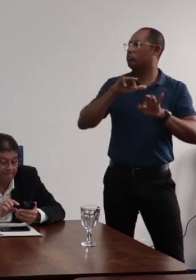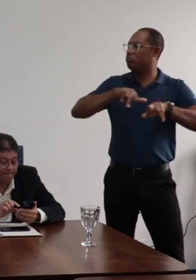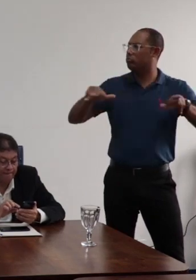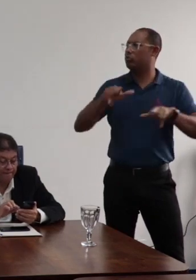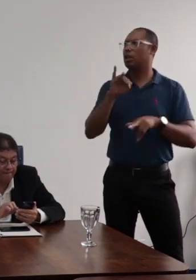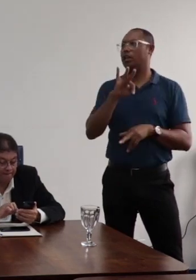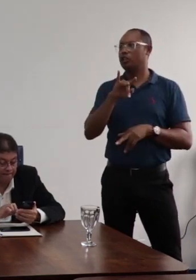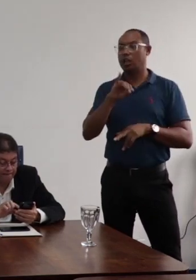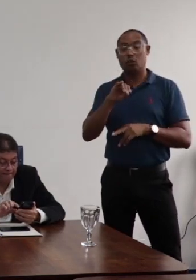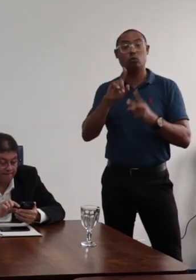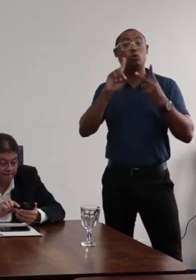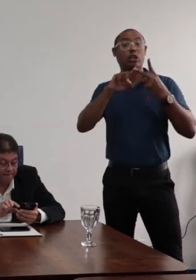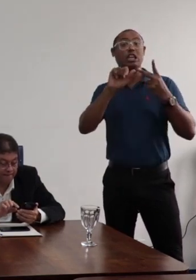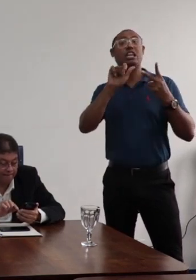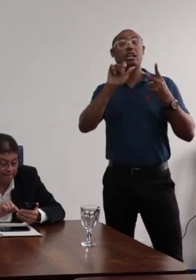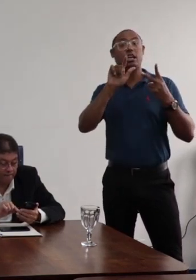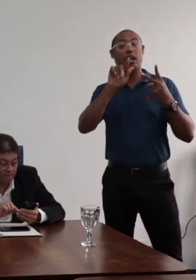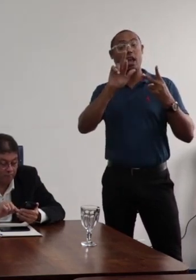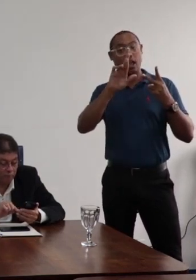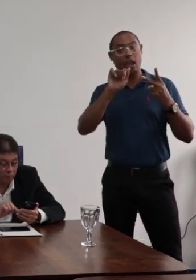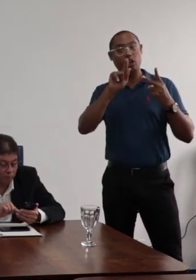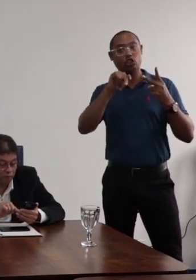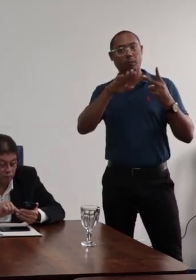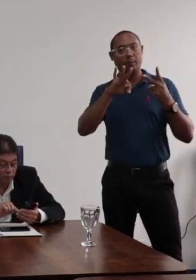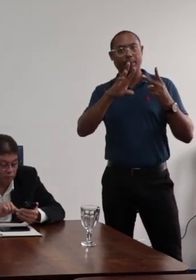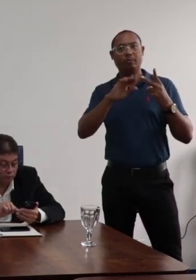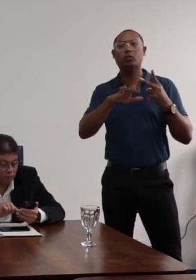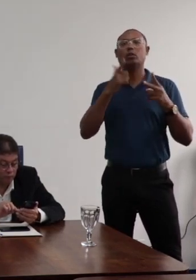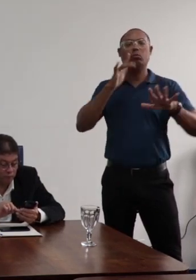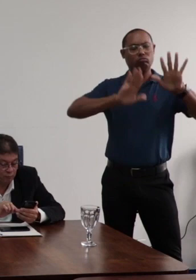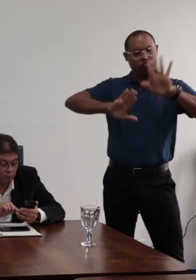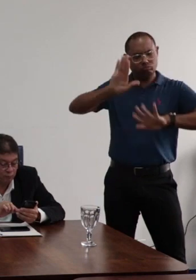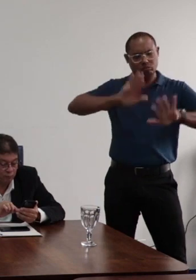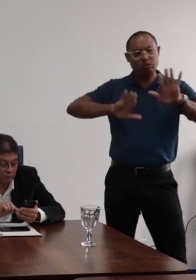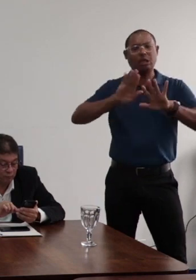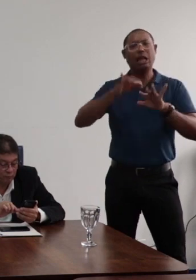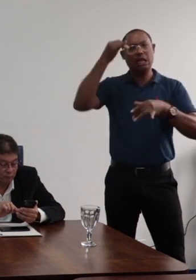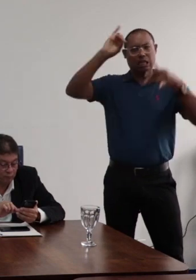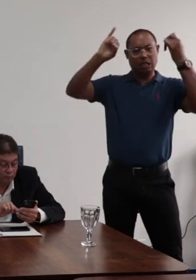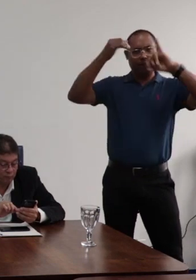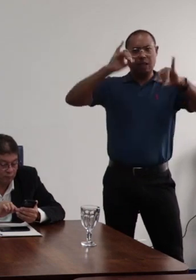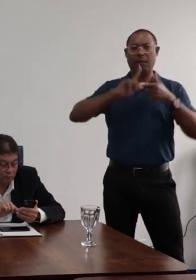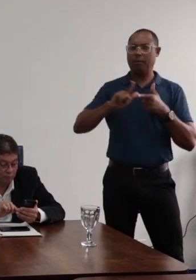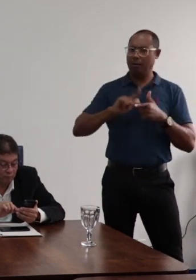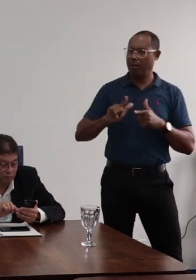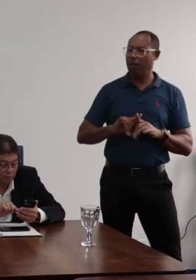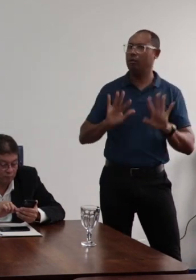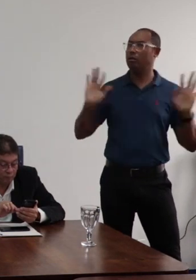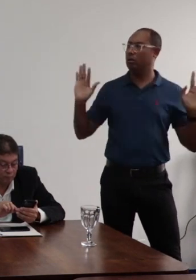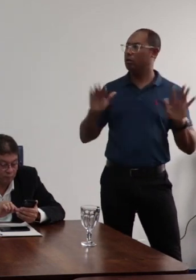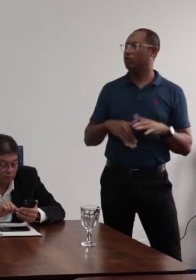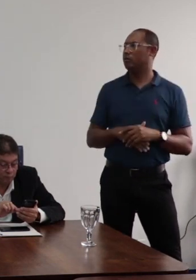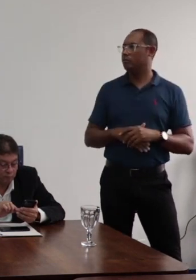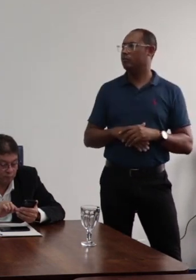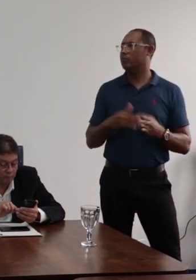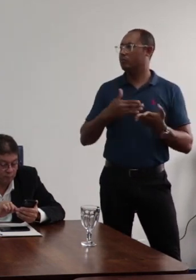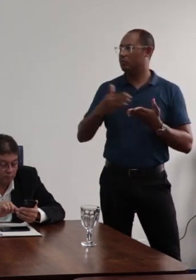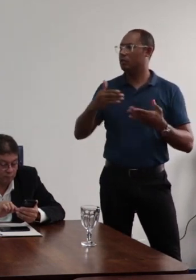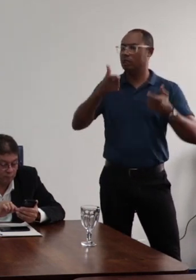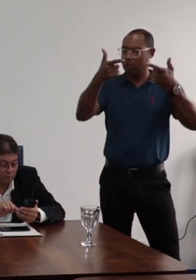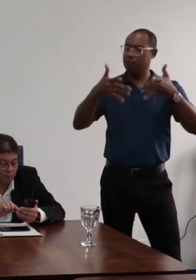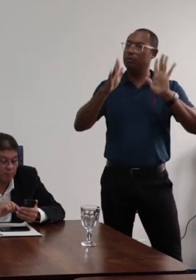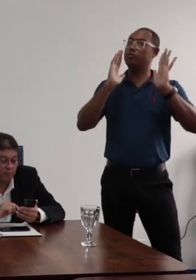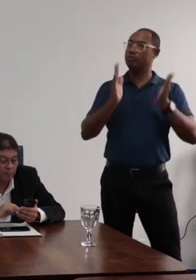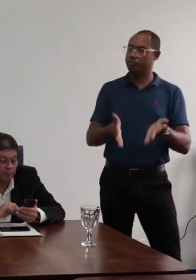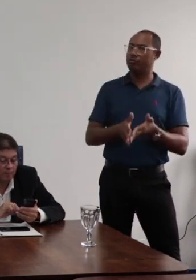estatuto e regimento, é melhor para a gente ter uma precaução para evitar exatamente essa questão da judicialização como foram aqui